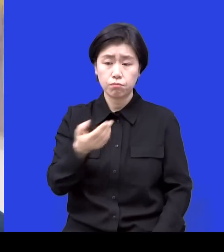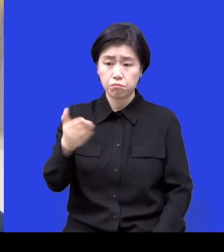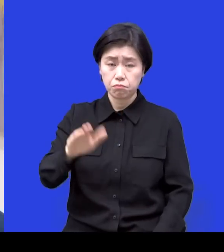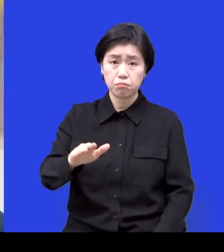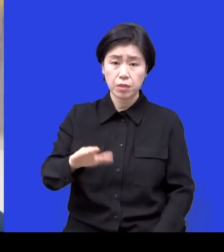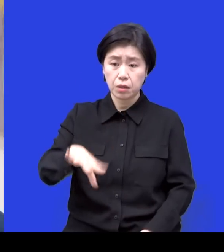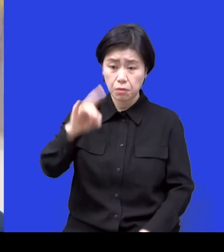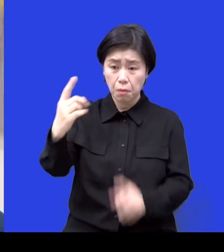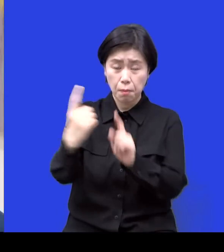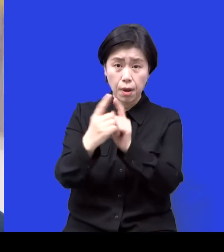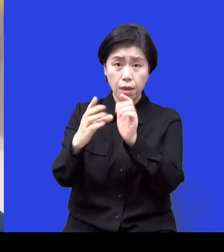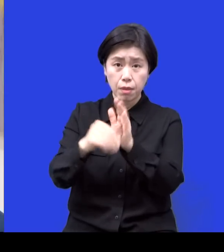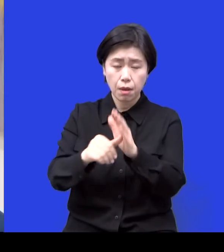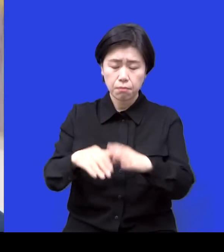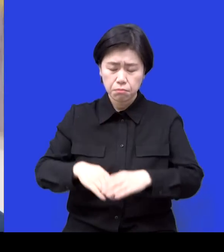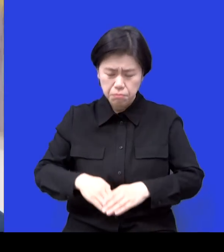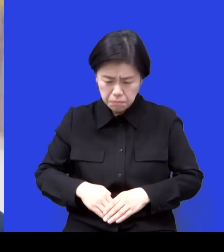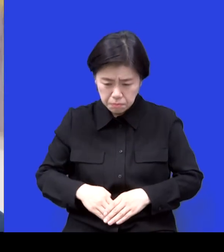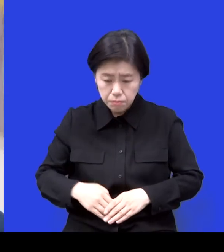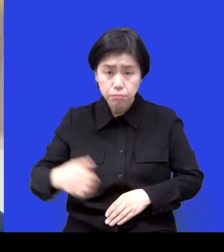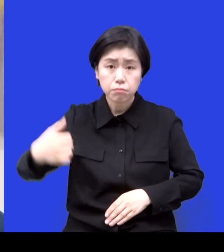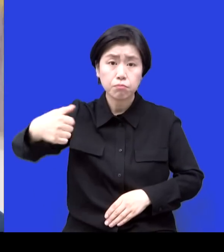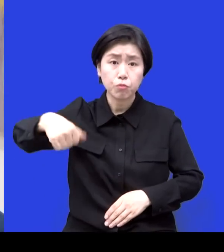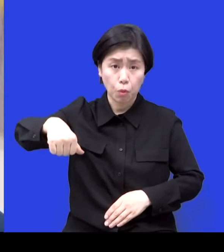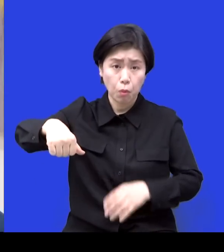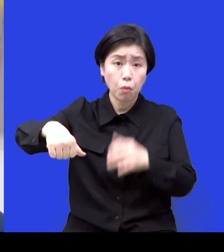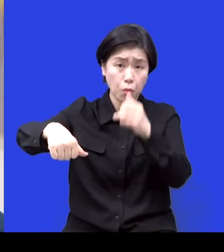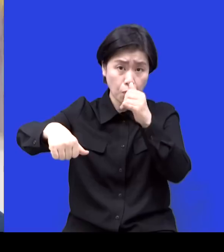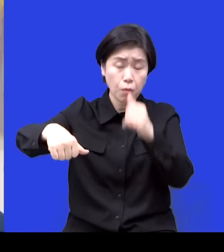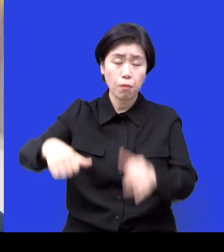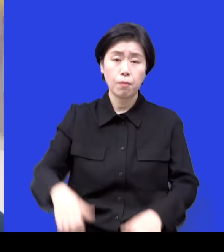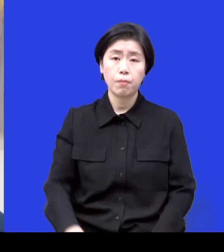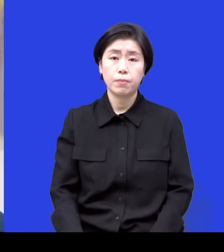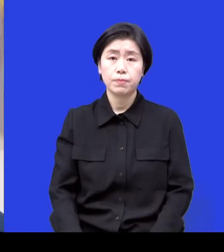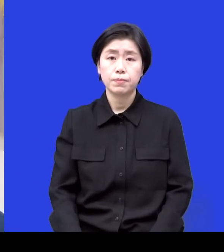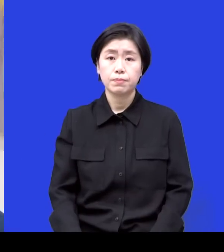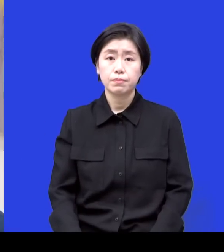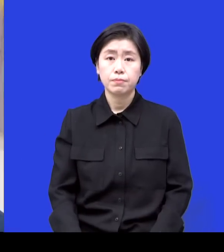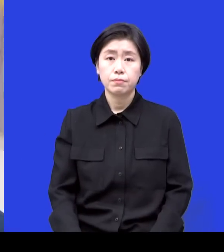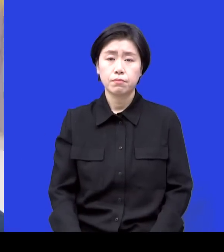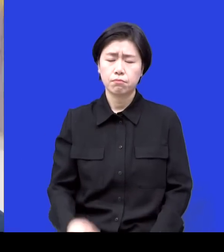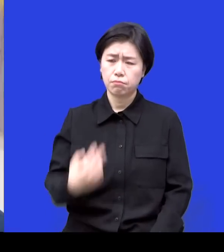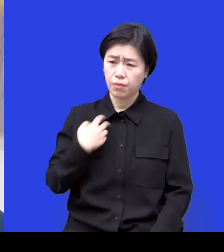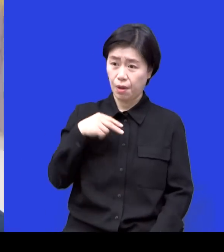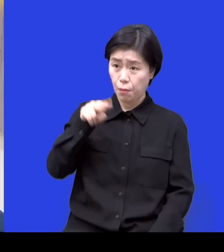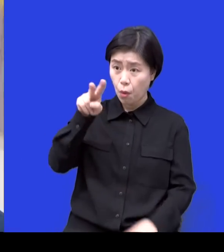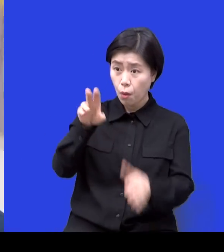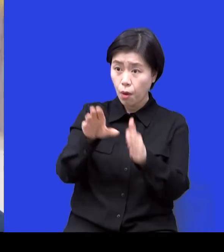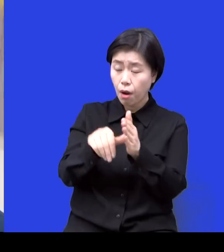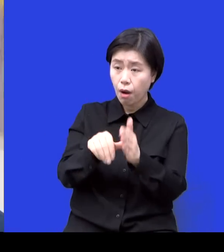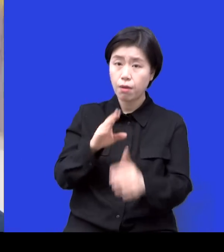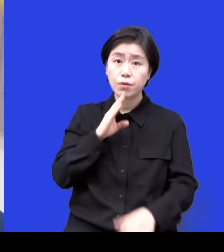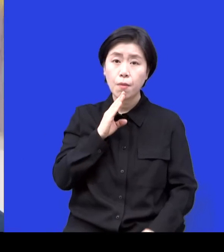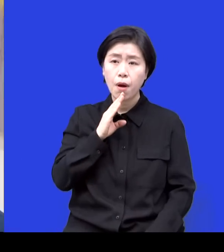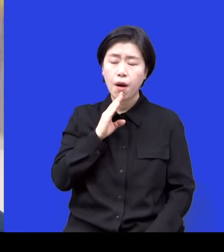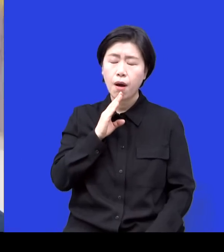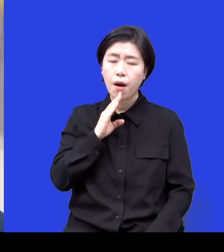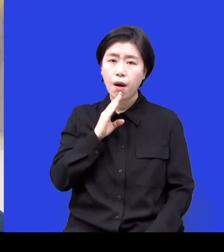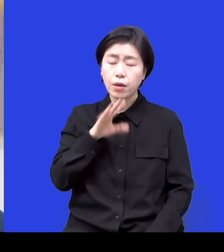안녕하세요. 안녕하세요도 사실 안 했어요. 그냥 이렇게 얌전하게 하고 그런데 그 아이를 보는데 정말 신기하게 너무너무 너무너무